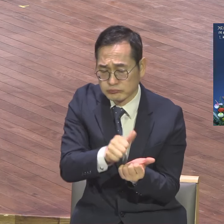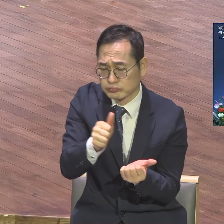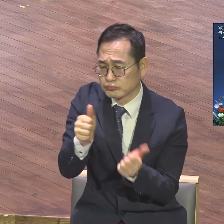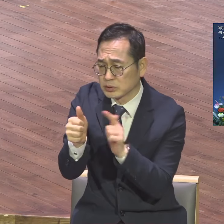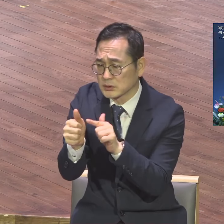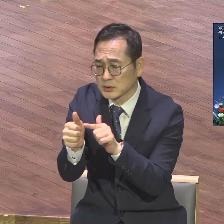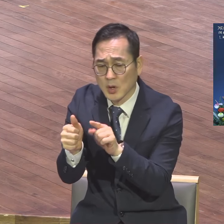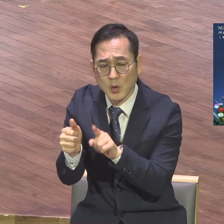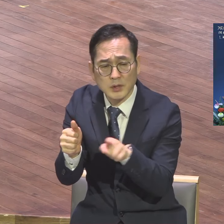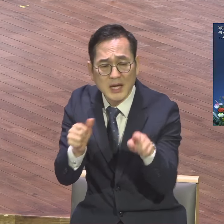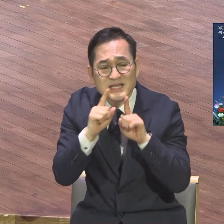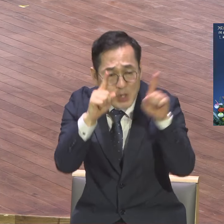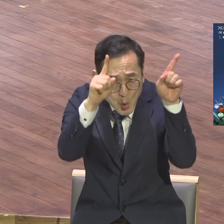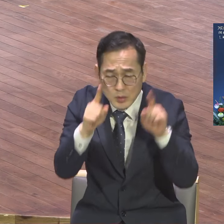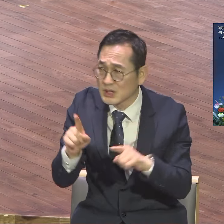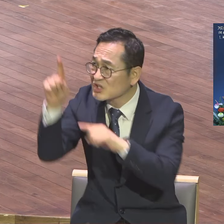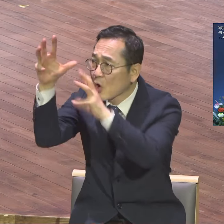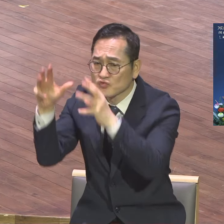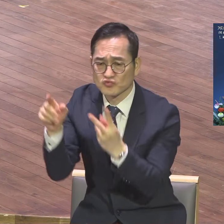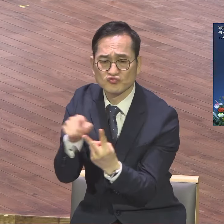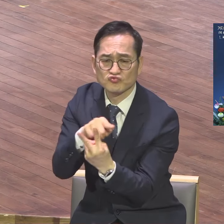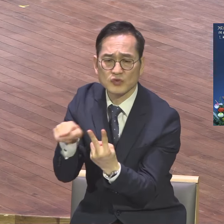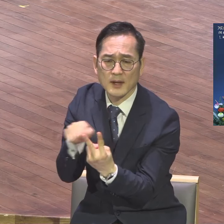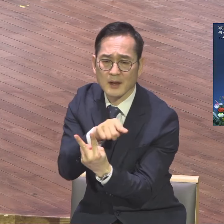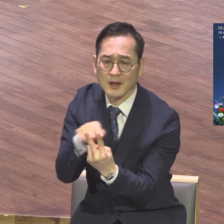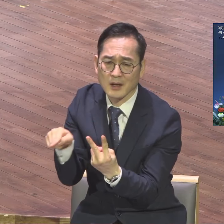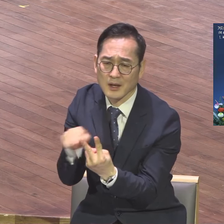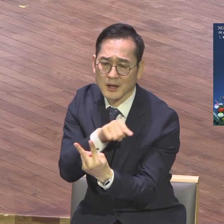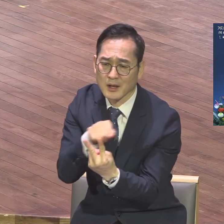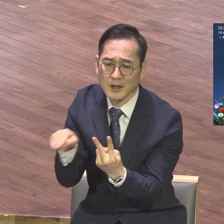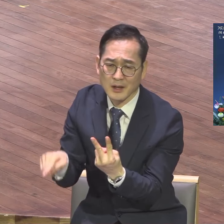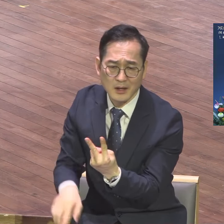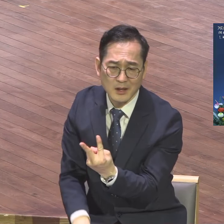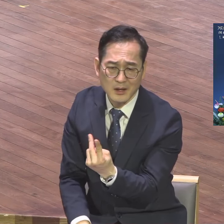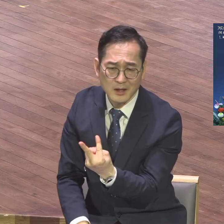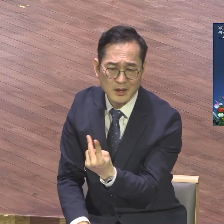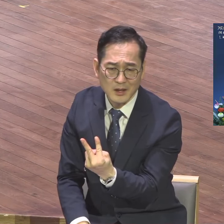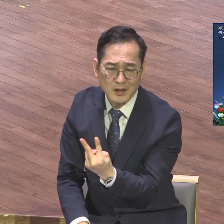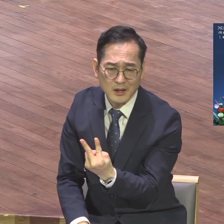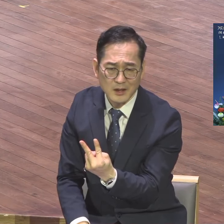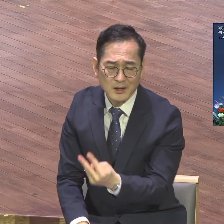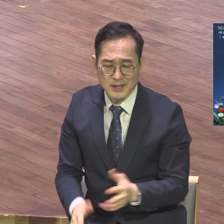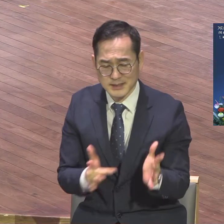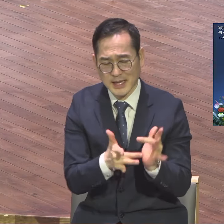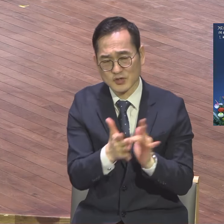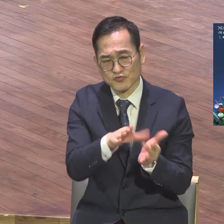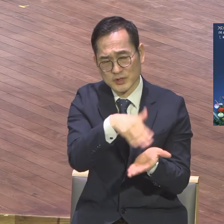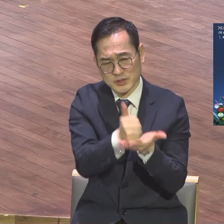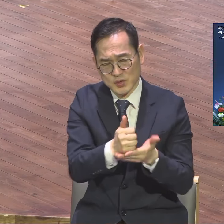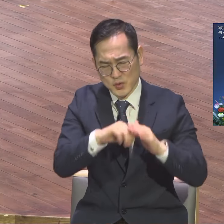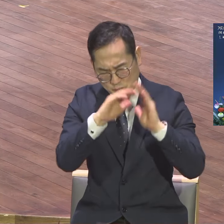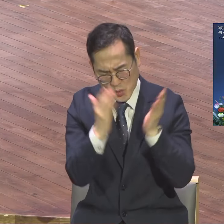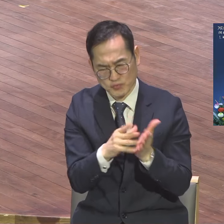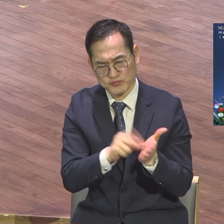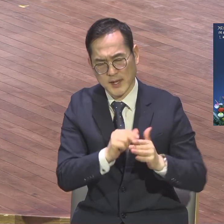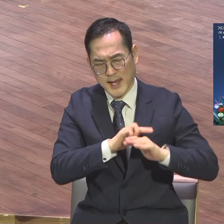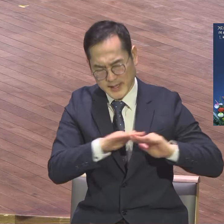아들이 있는 자 바로 예수 그리스도가 내 인생의 모든 문제 해결자 되신다는 참복음의 진리를